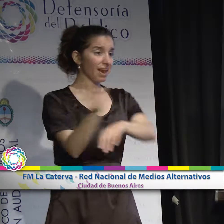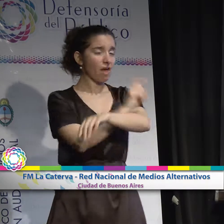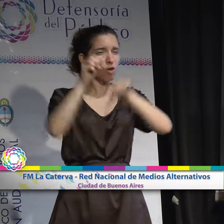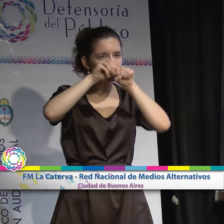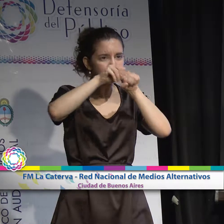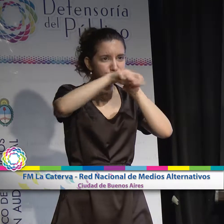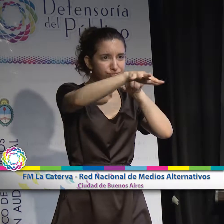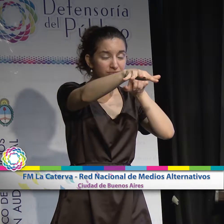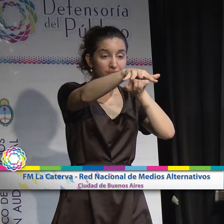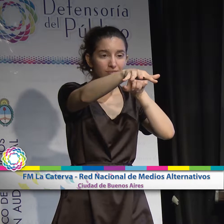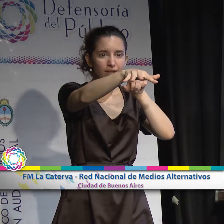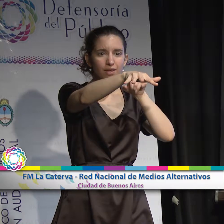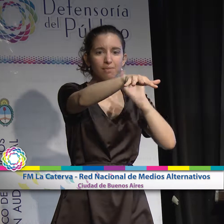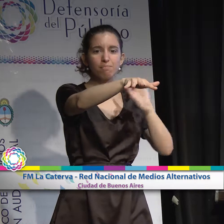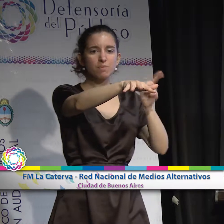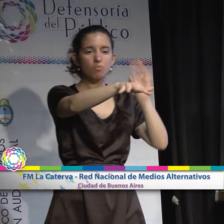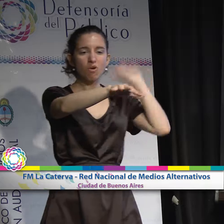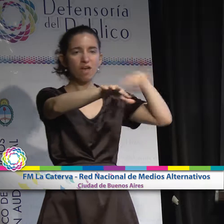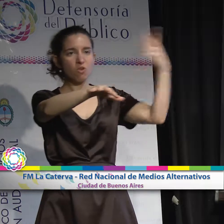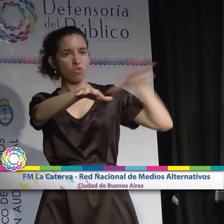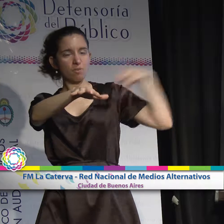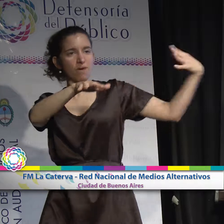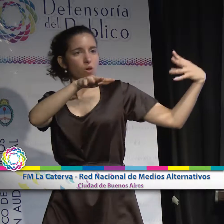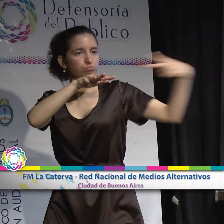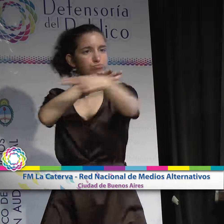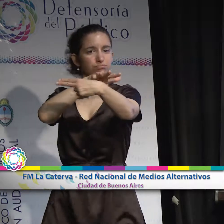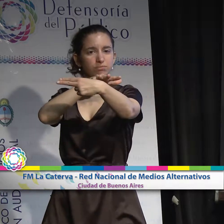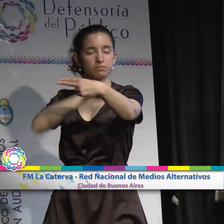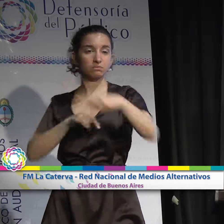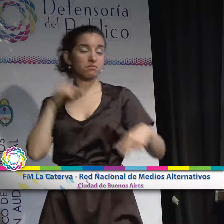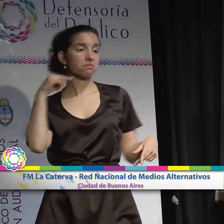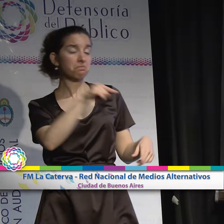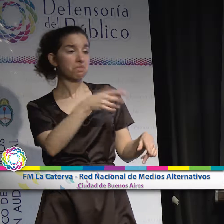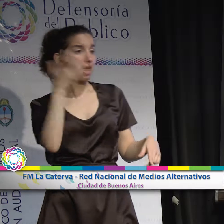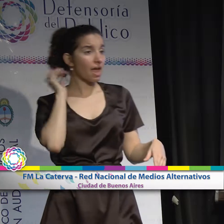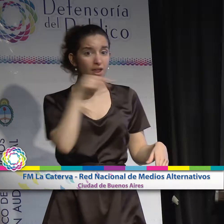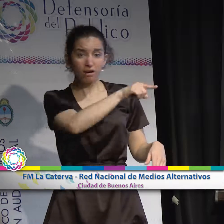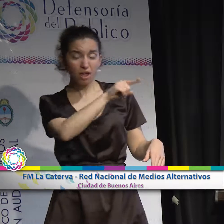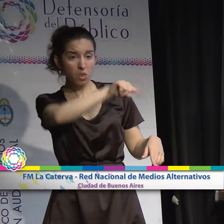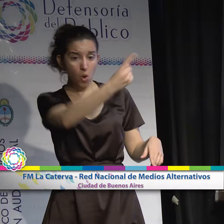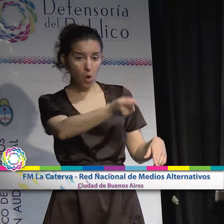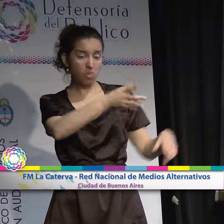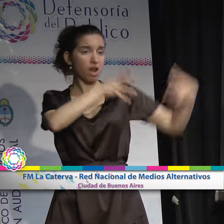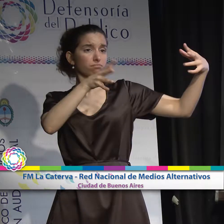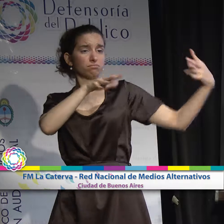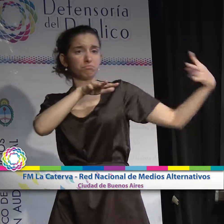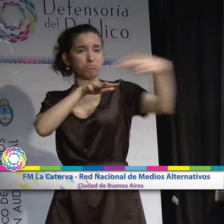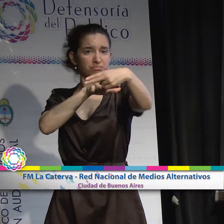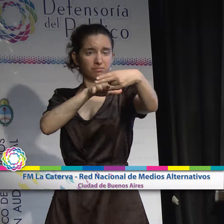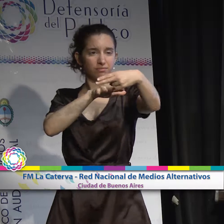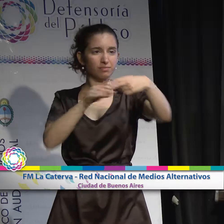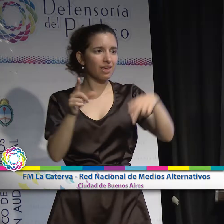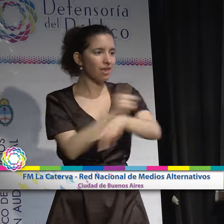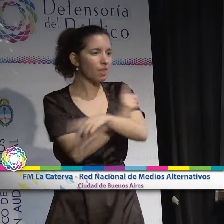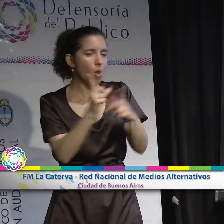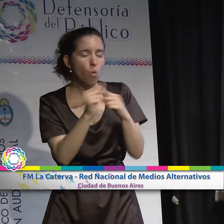vez por una radio comercial que un buen día decidió prender sus equipos en la misma frecuencia en la que emitimos nosotros desde el